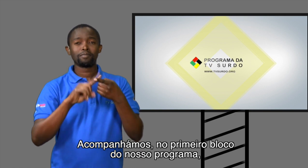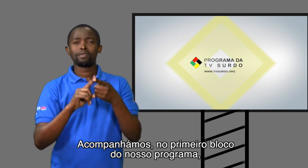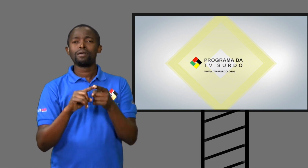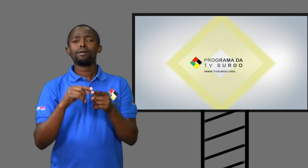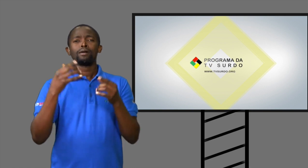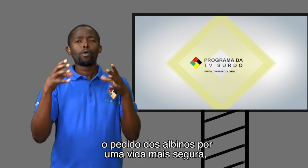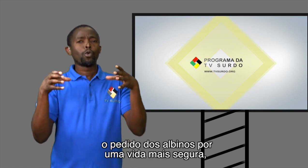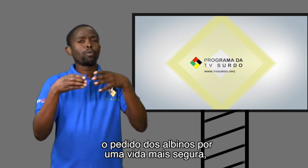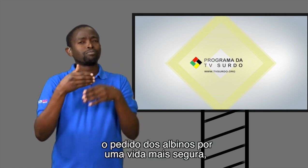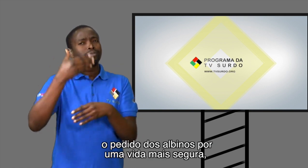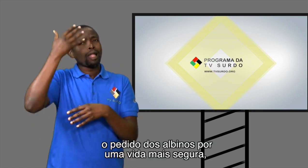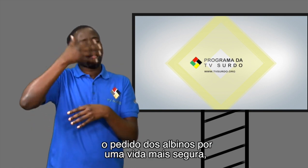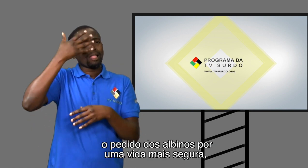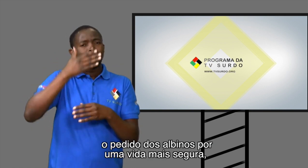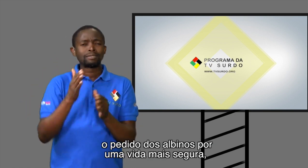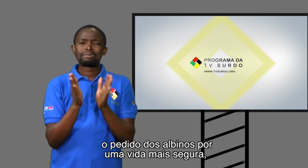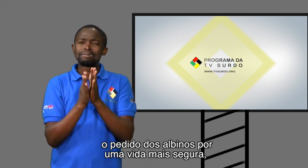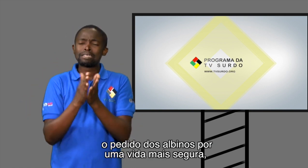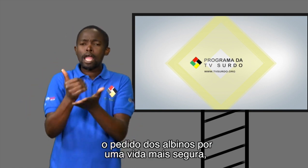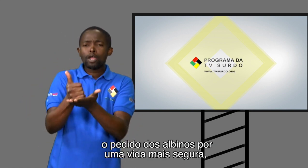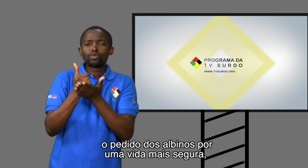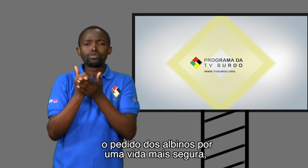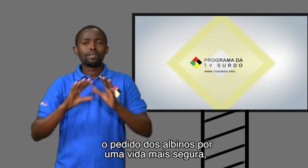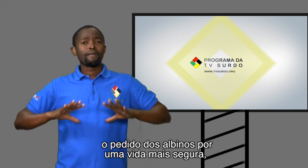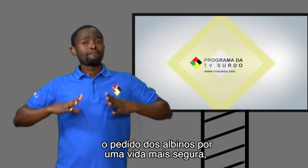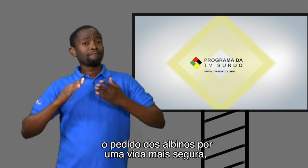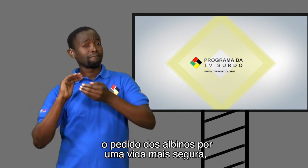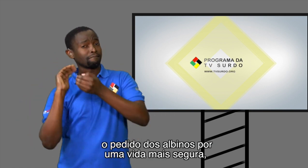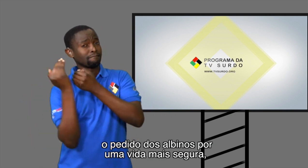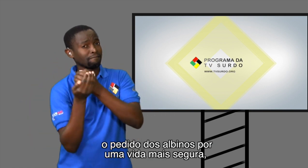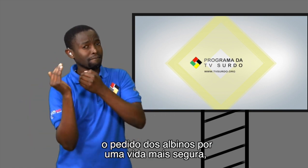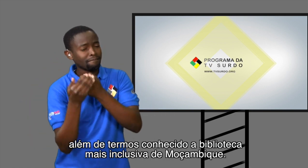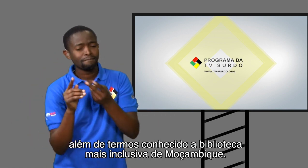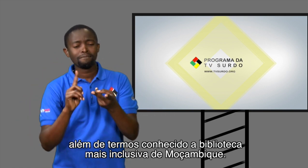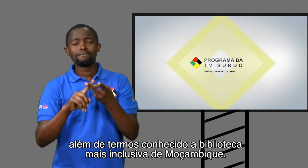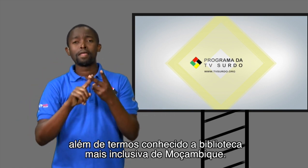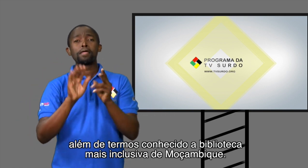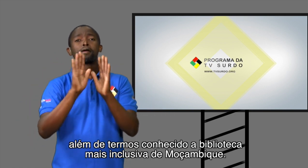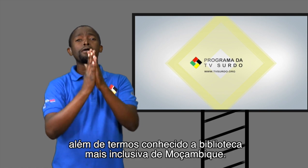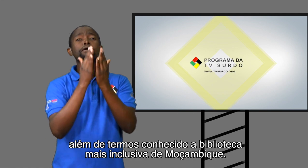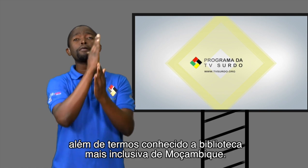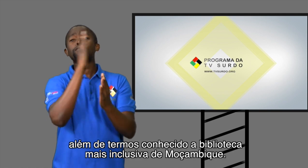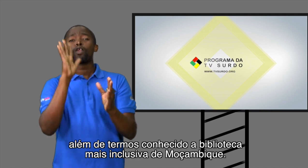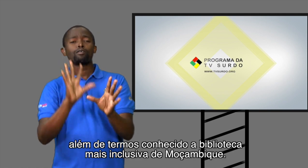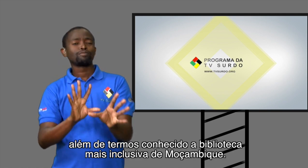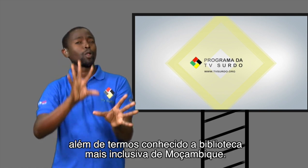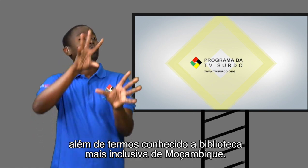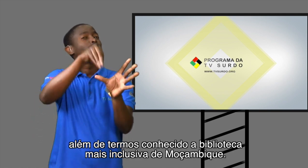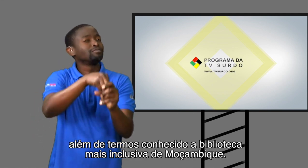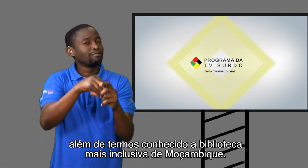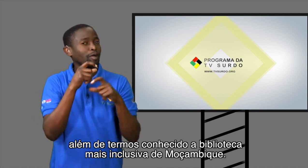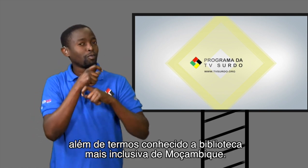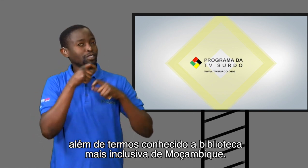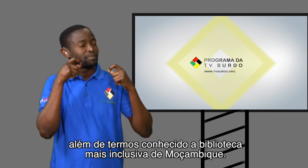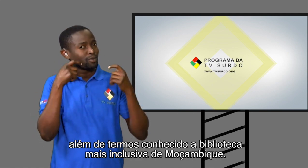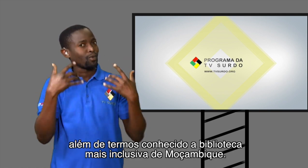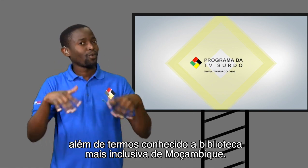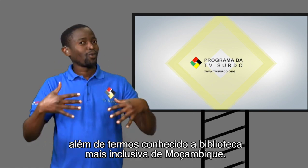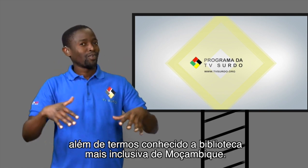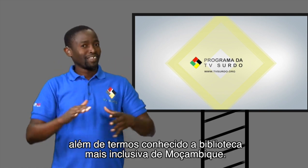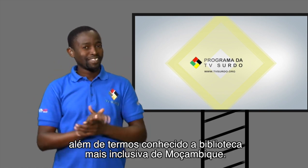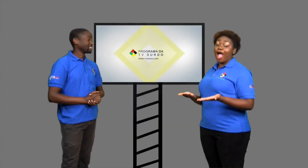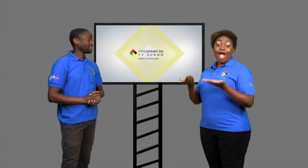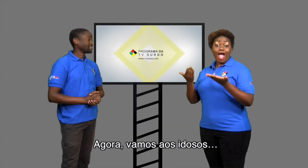programa o pedido dos albinos por uma vida mais segura além de termos conhecido a biblioteca mais